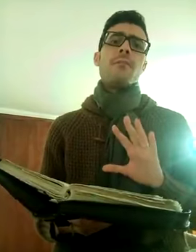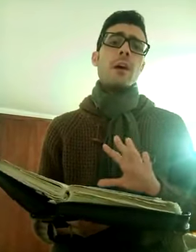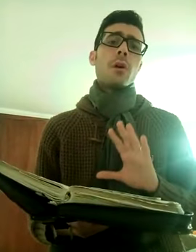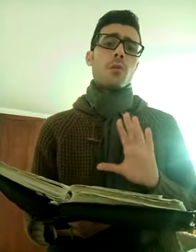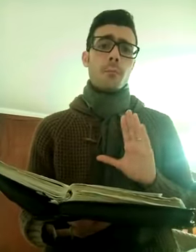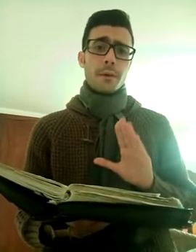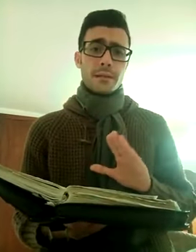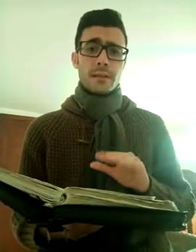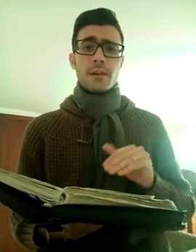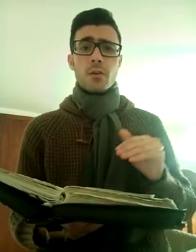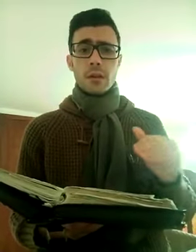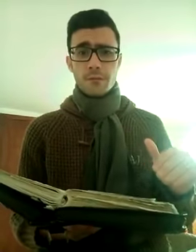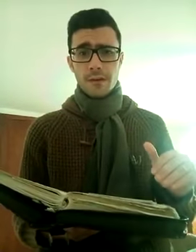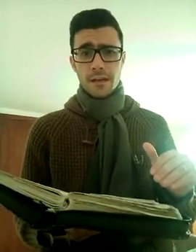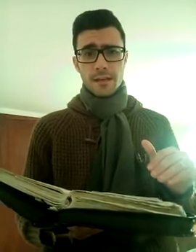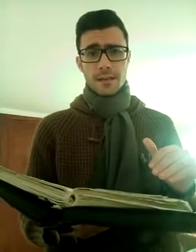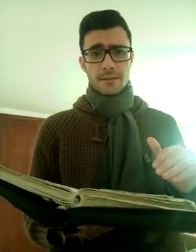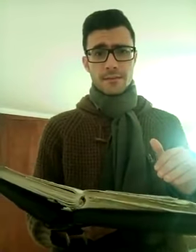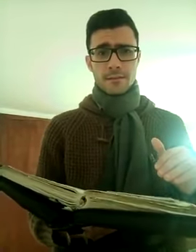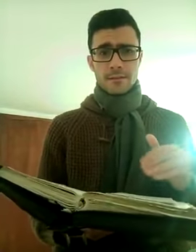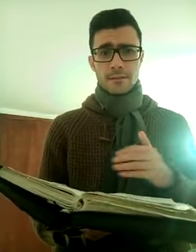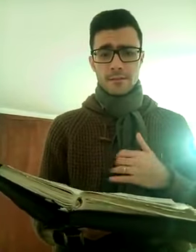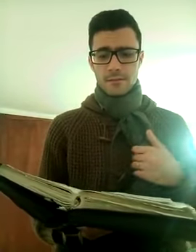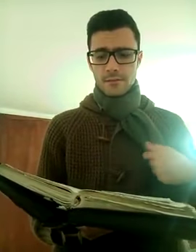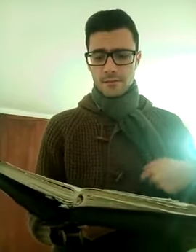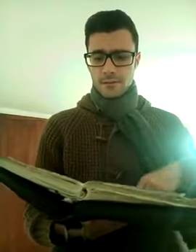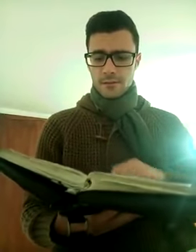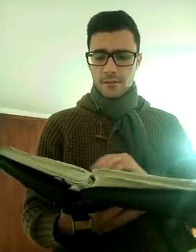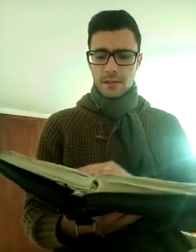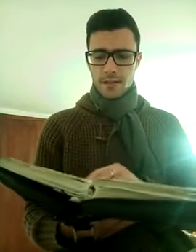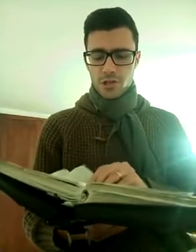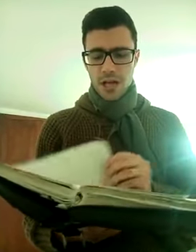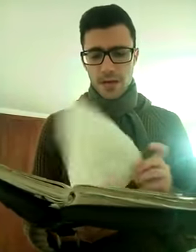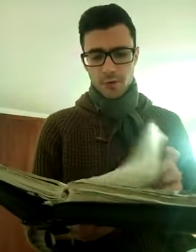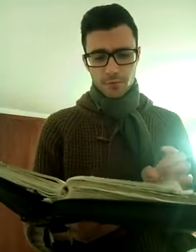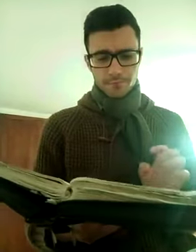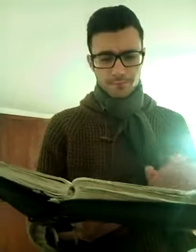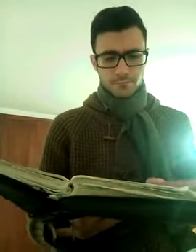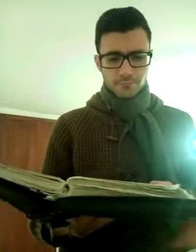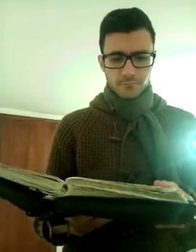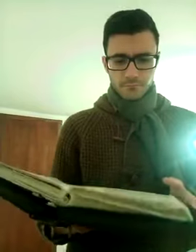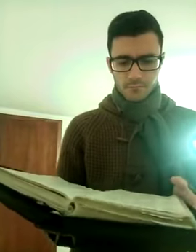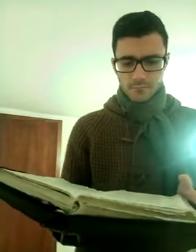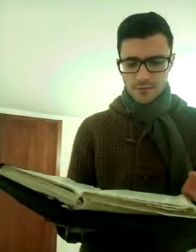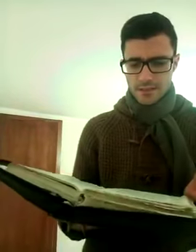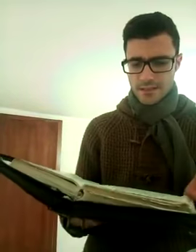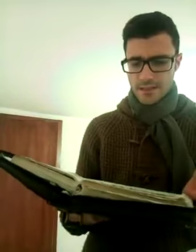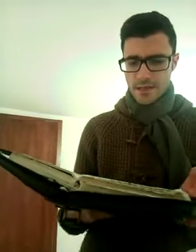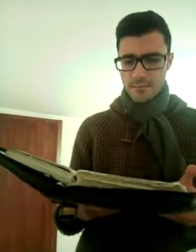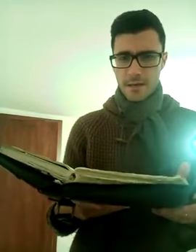vanno accompagnate con la fede, leggiamo insieme